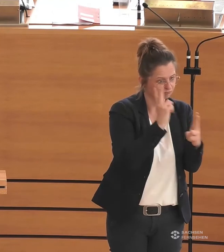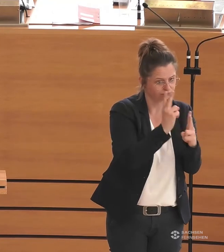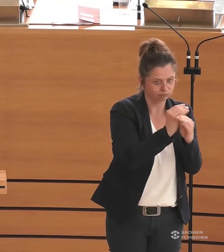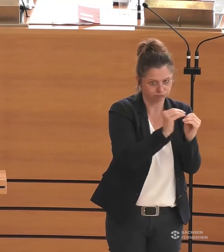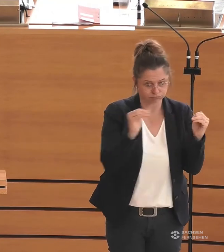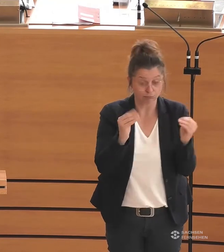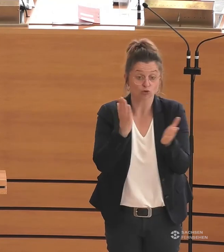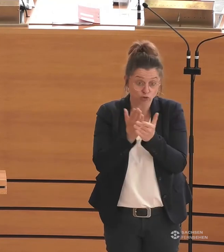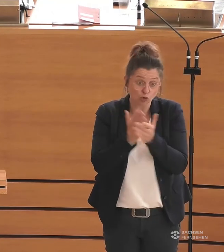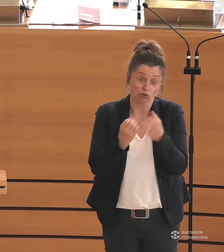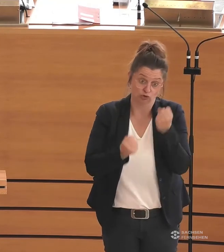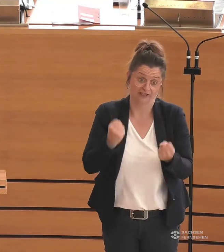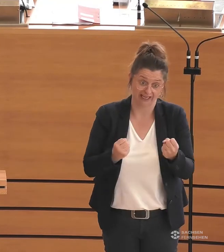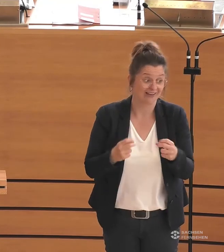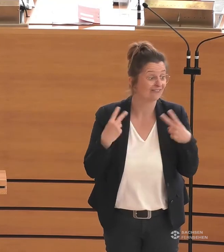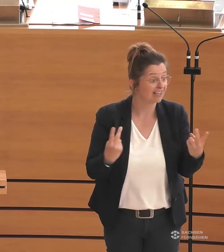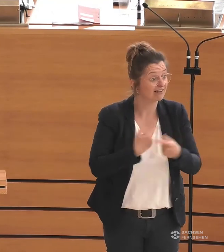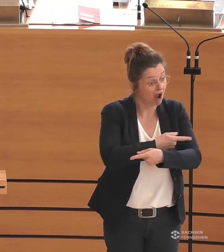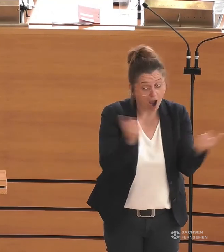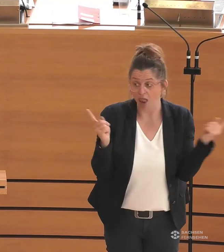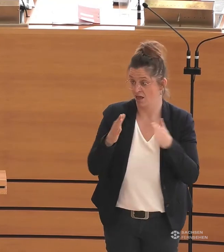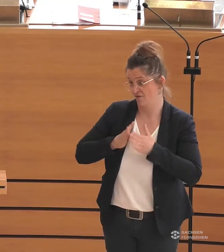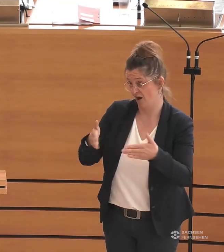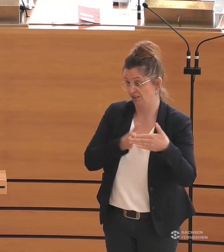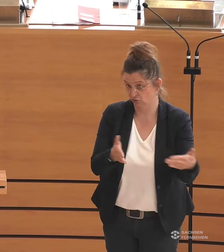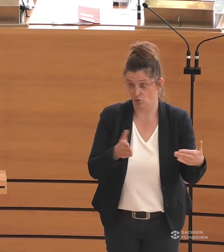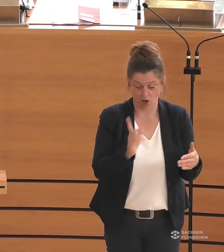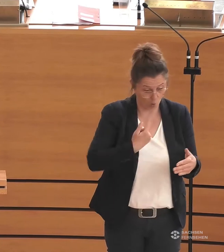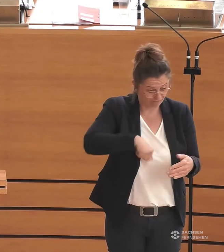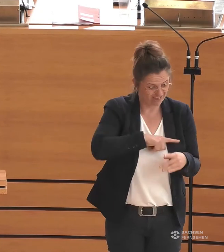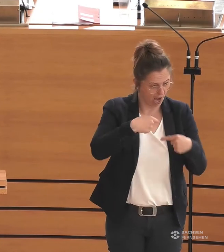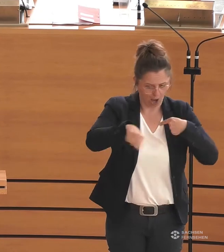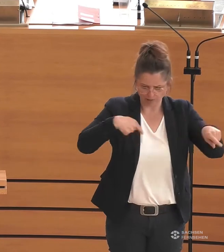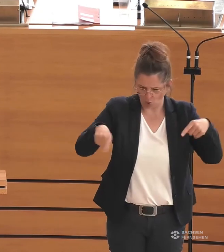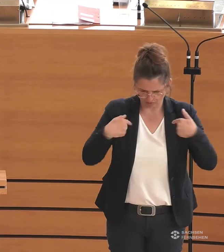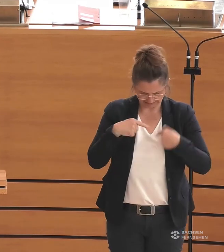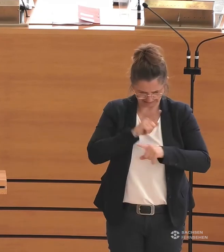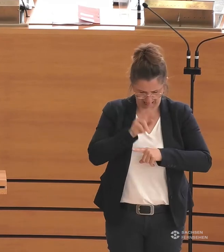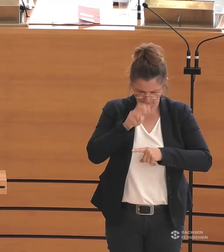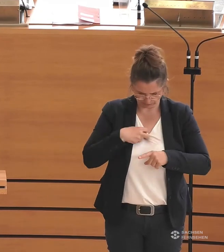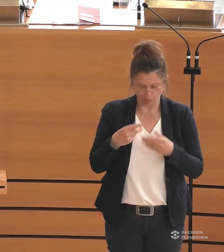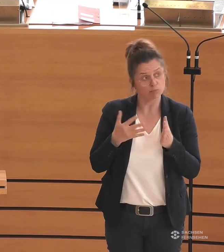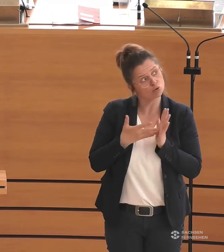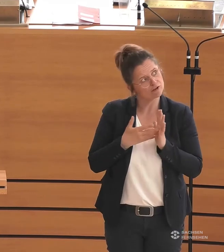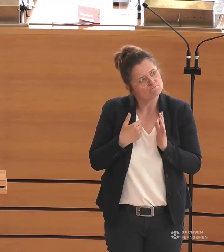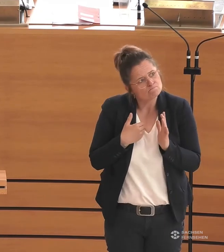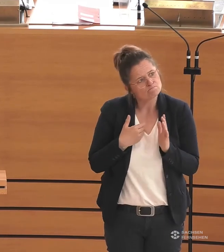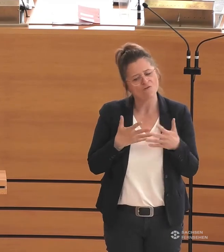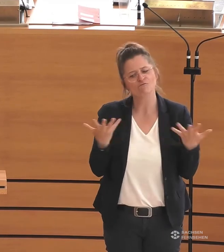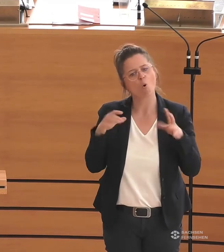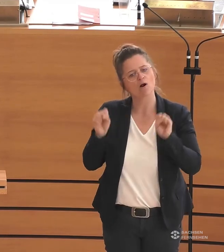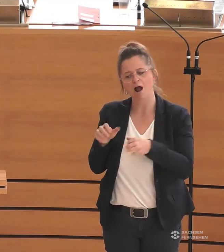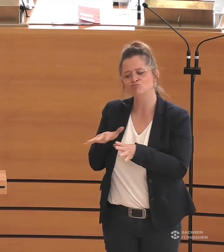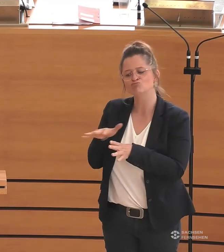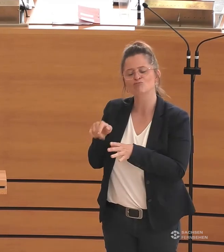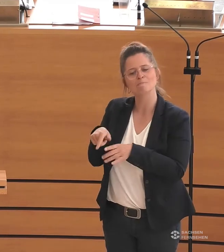wichtiger ist, dass wir alle in unseren Fraktionen und in unserer Arbeit als Abgeordnete prüfen, wo wir die Welt ein kleines bisschen barriereärmer